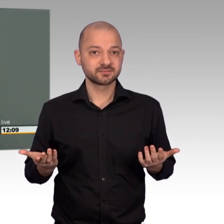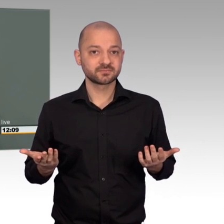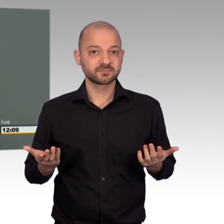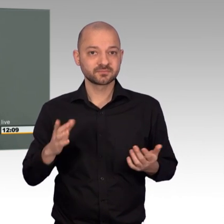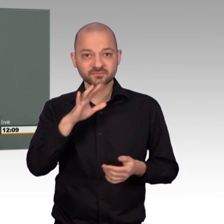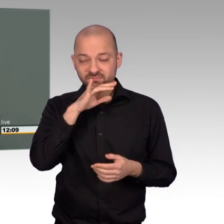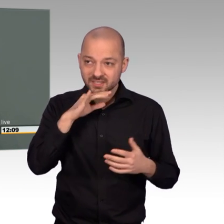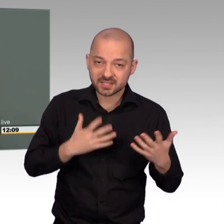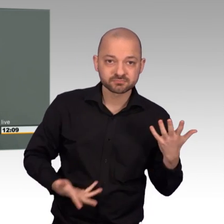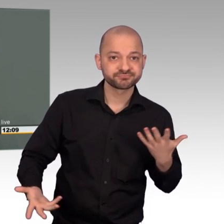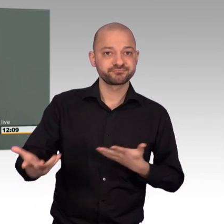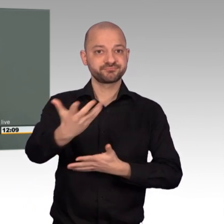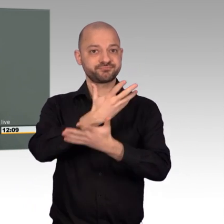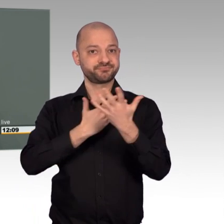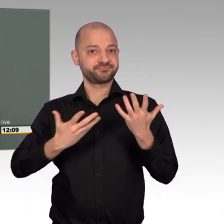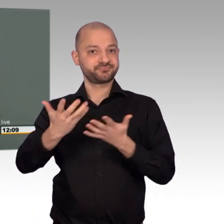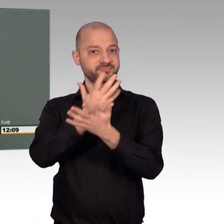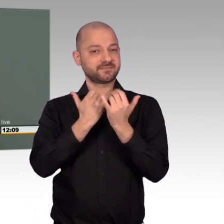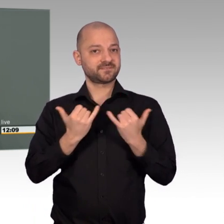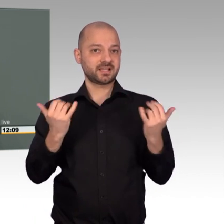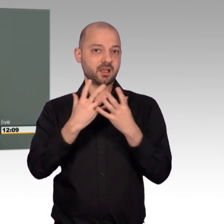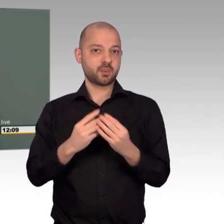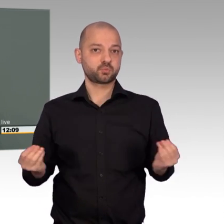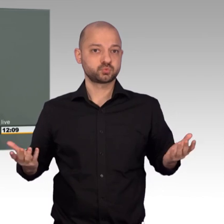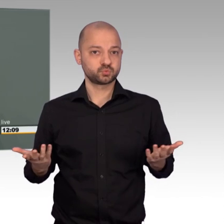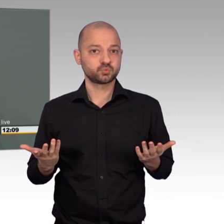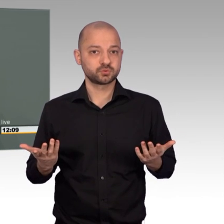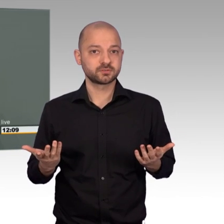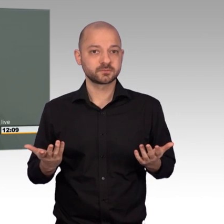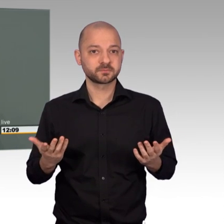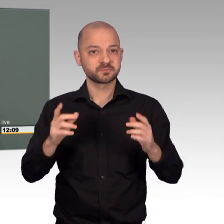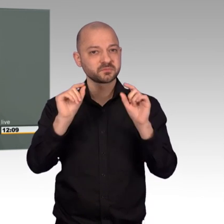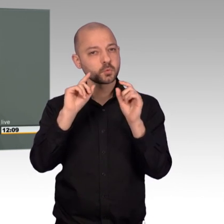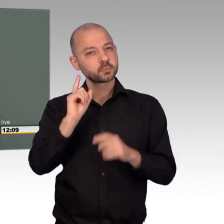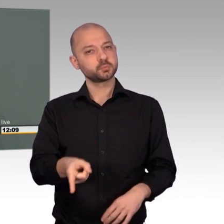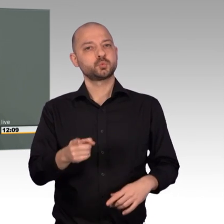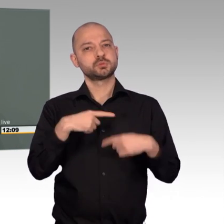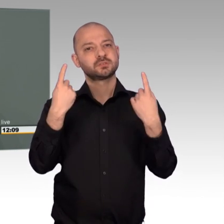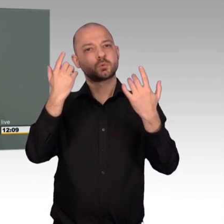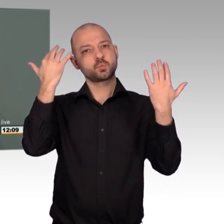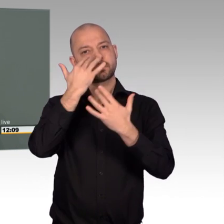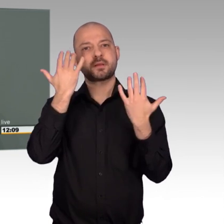Initiativen es geben muss, um der schrecklichen Notlage der Menschen ein Ende bereiten zu können.